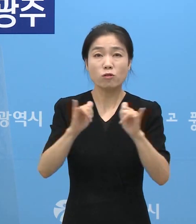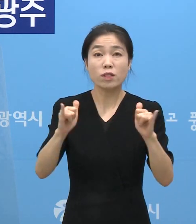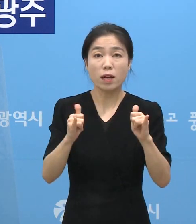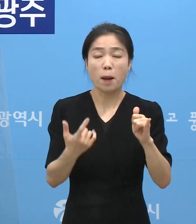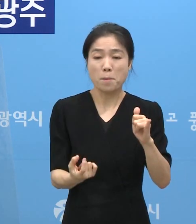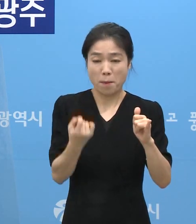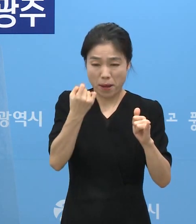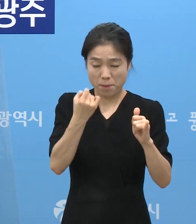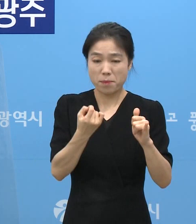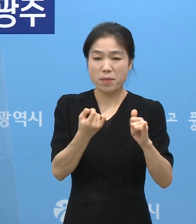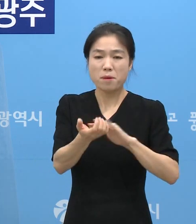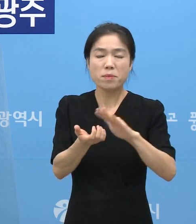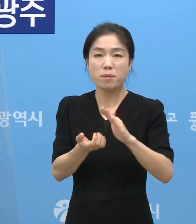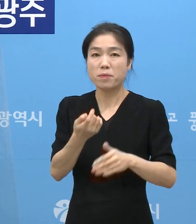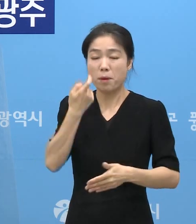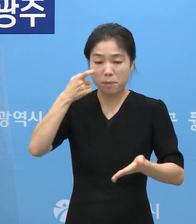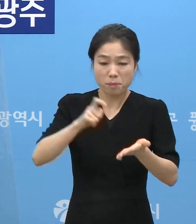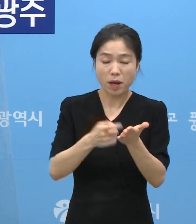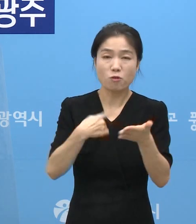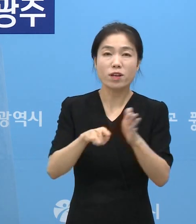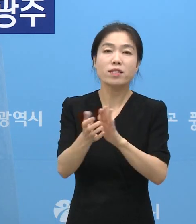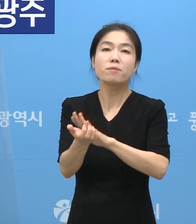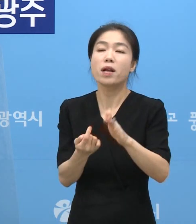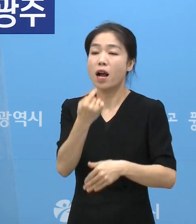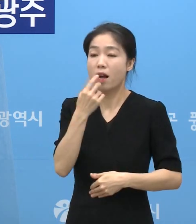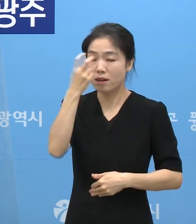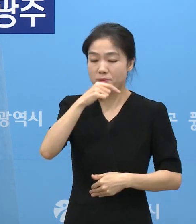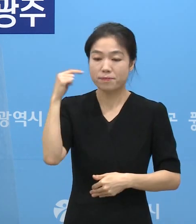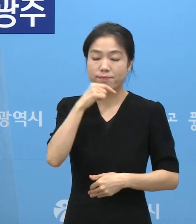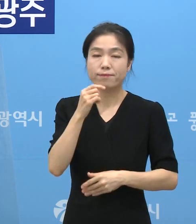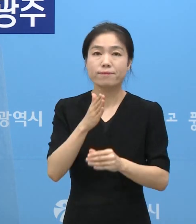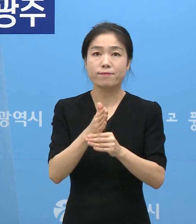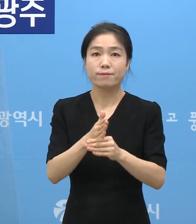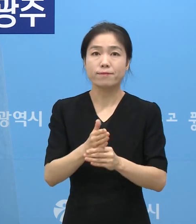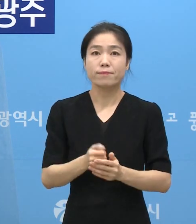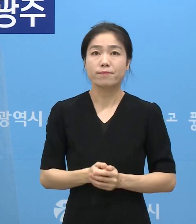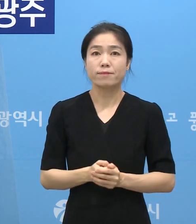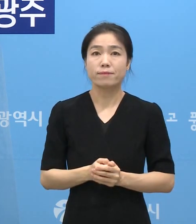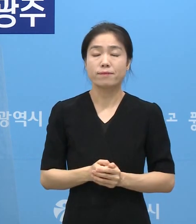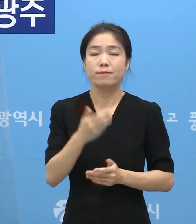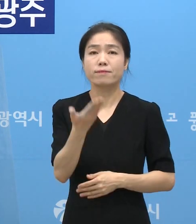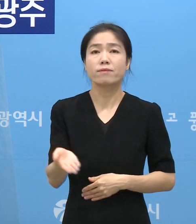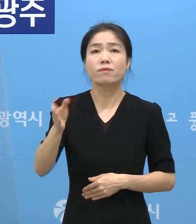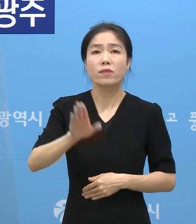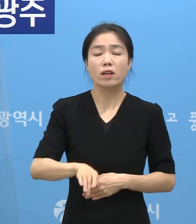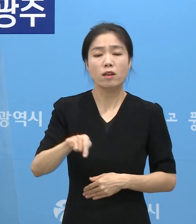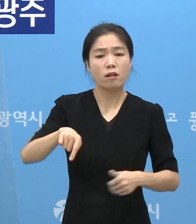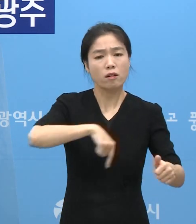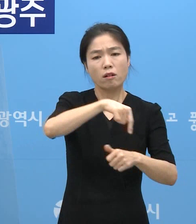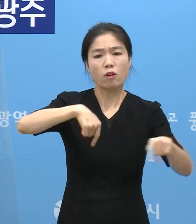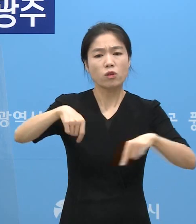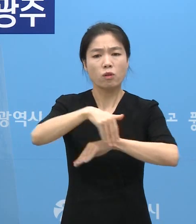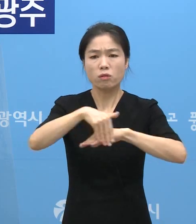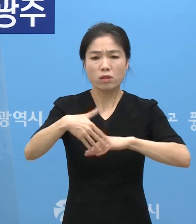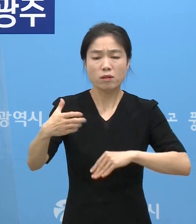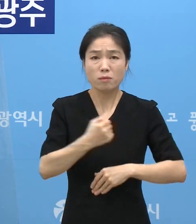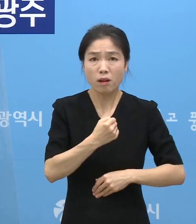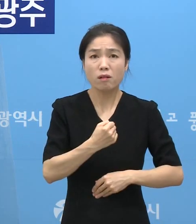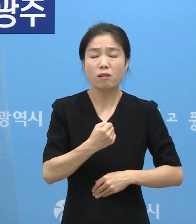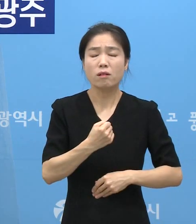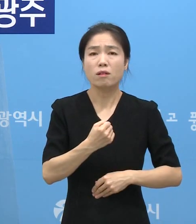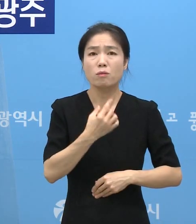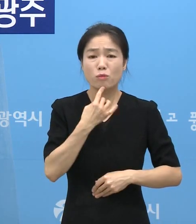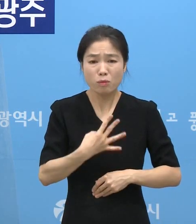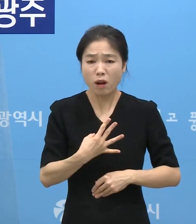발견을 위해 선제적 검사도 강화하고 있습니다. 그러나 이러한 정책만으로는 이 유행을